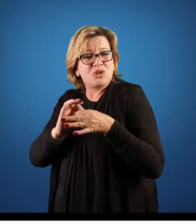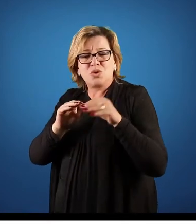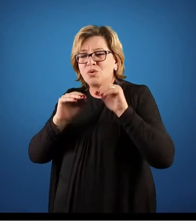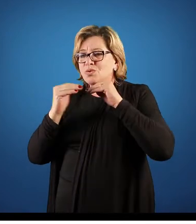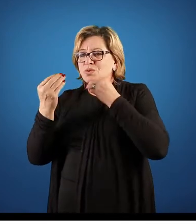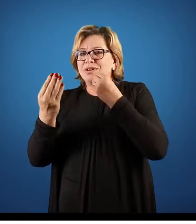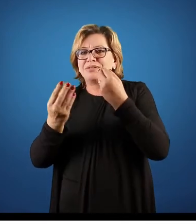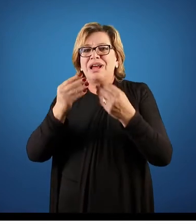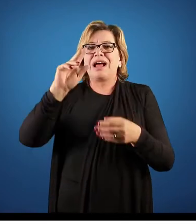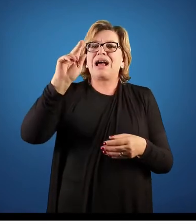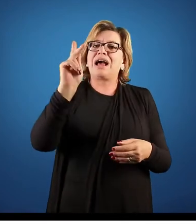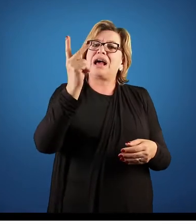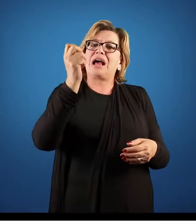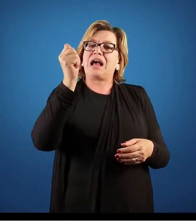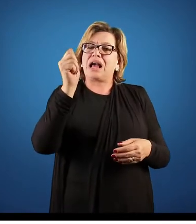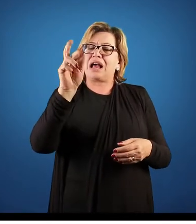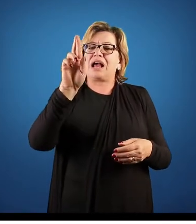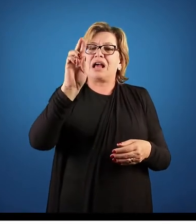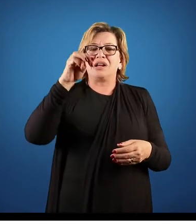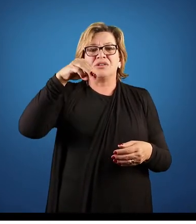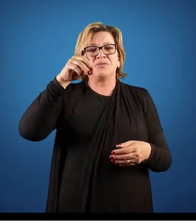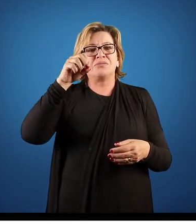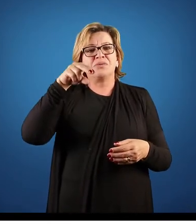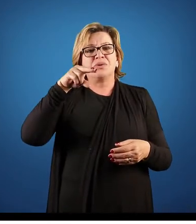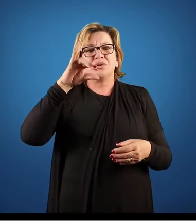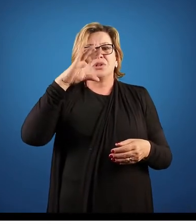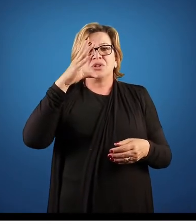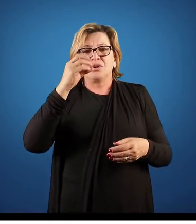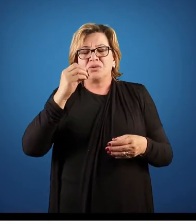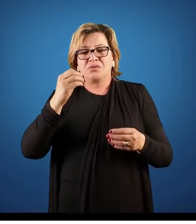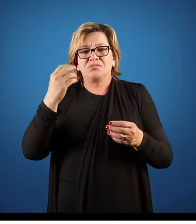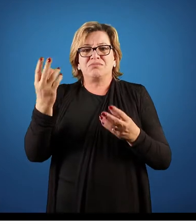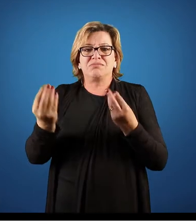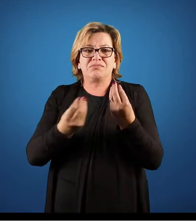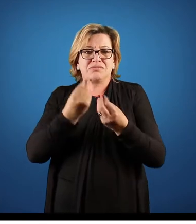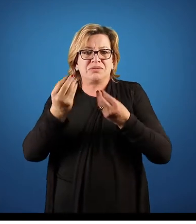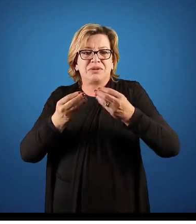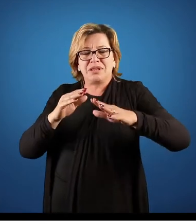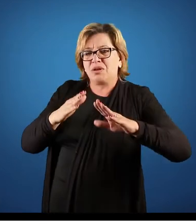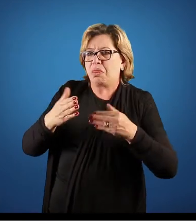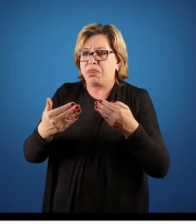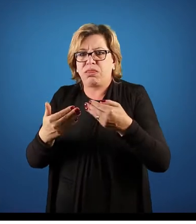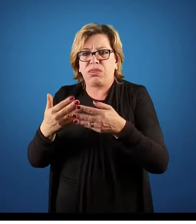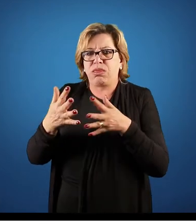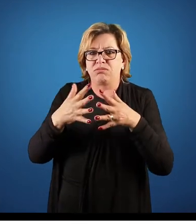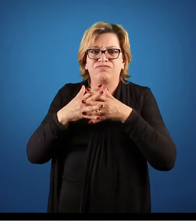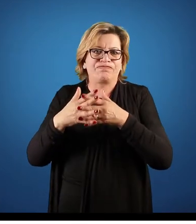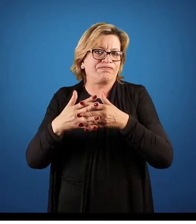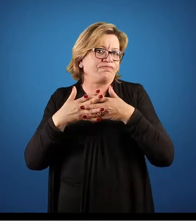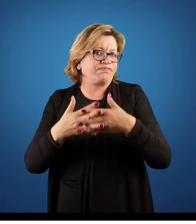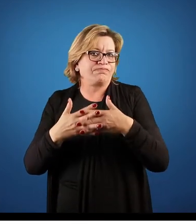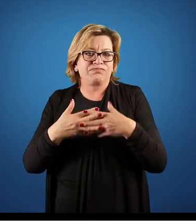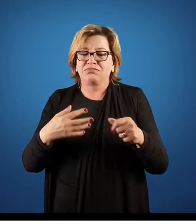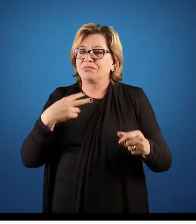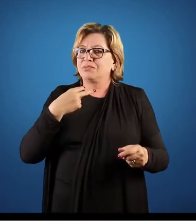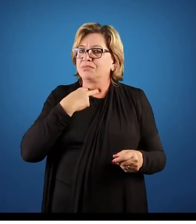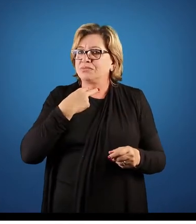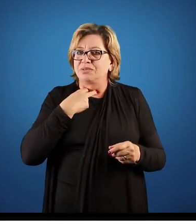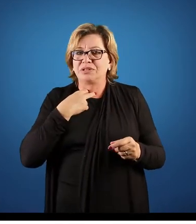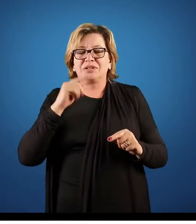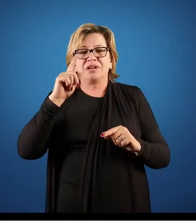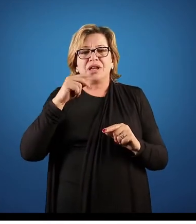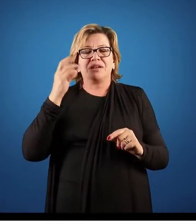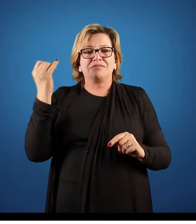ajude na qualidade de vida do trabalho, não fique ninguém se batendo com ninguém, e atropelando os processos. Então é muito interessante a gente